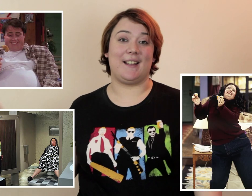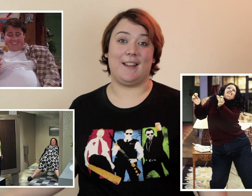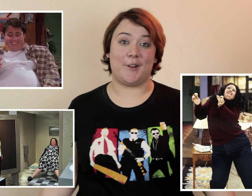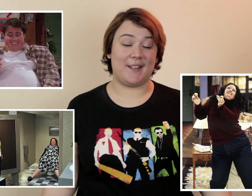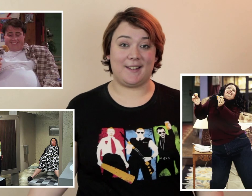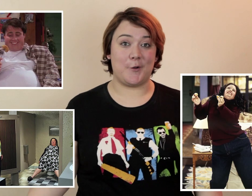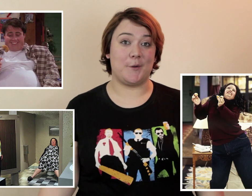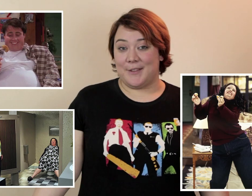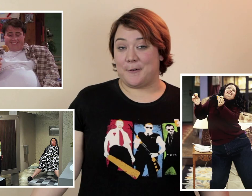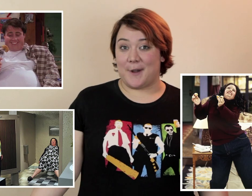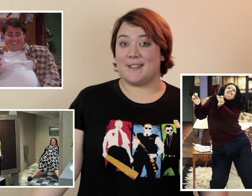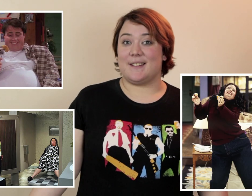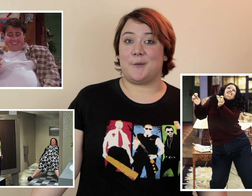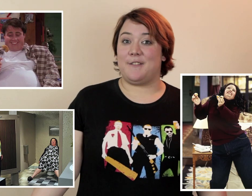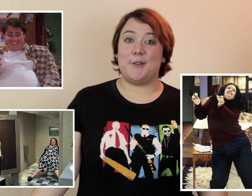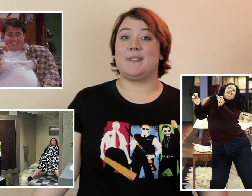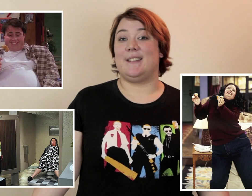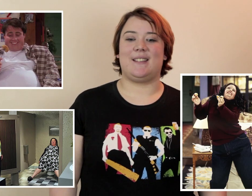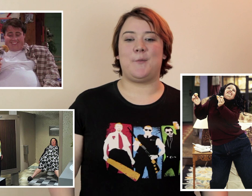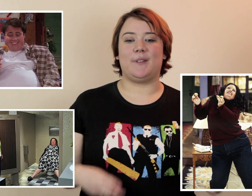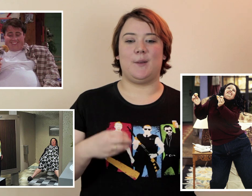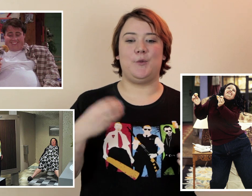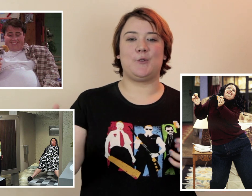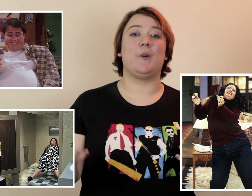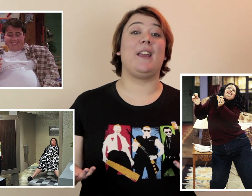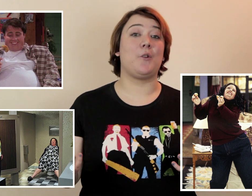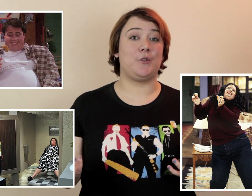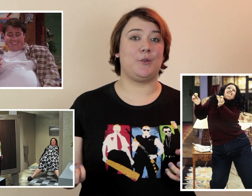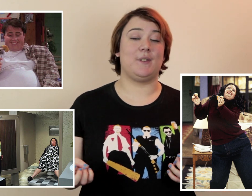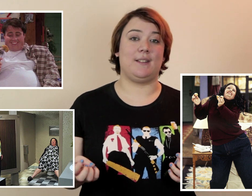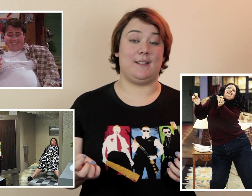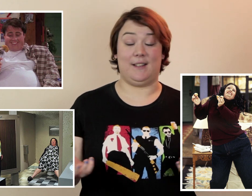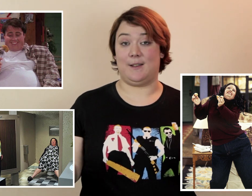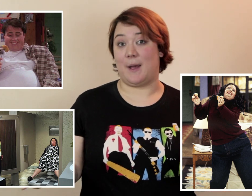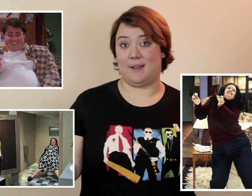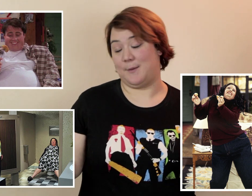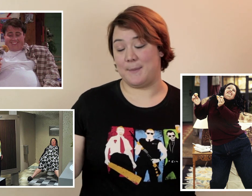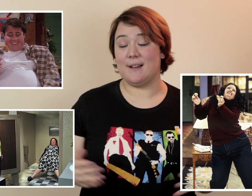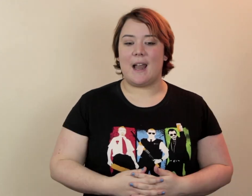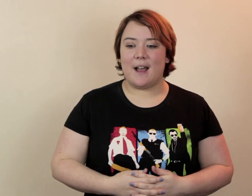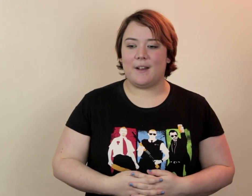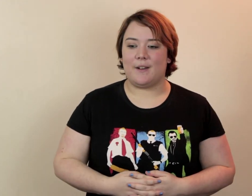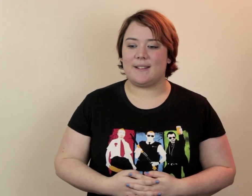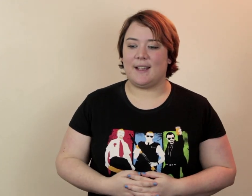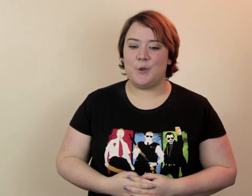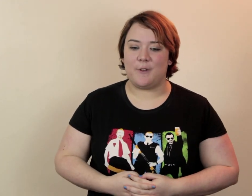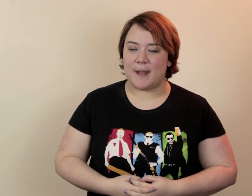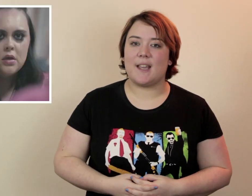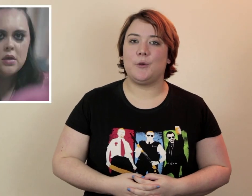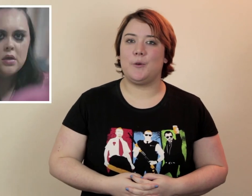elle était grosse Dans Friends Et qu'on l'a fait danser Ça apportait plus le rire qu'autre chose Et c'est pas bien Là la série ne nous fait pas de cadeaux